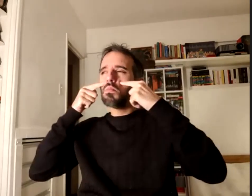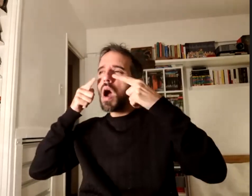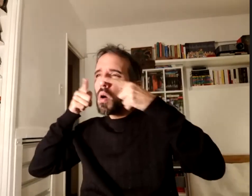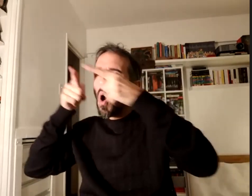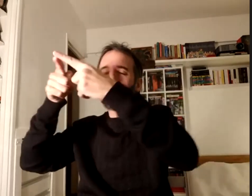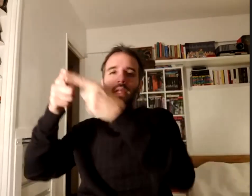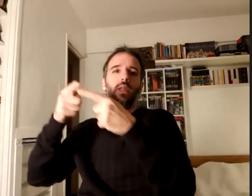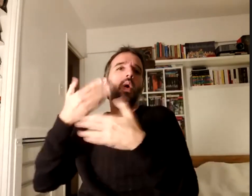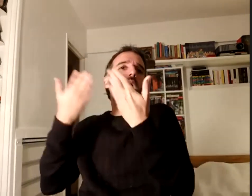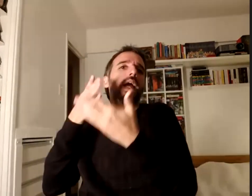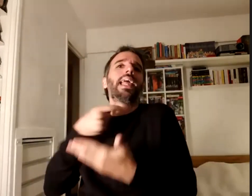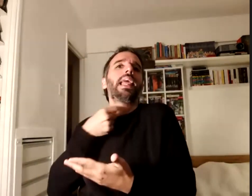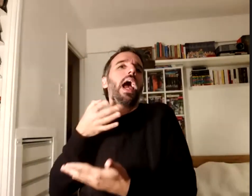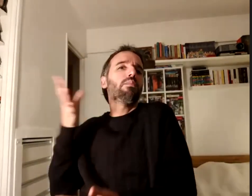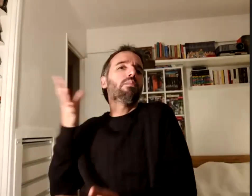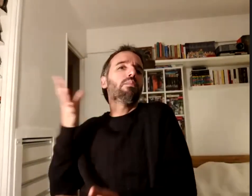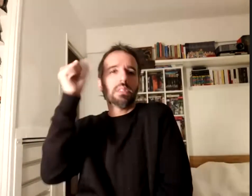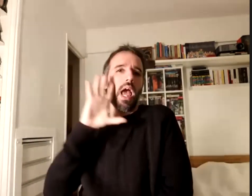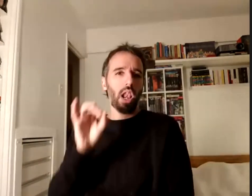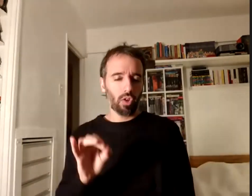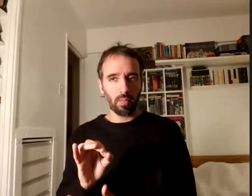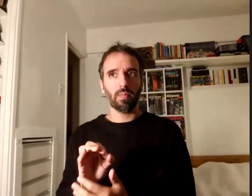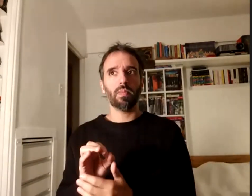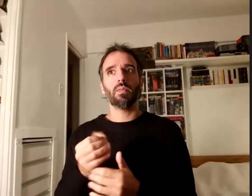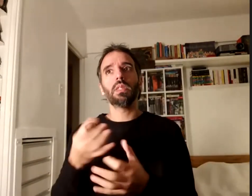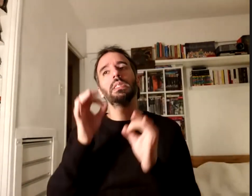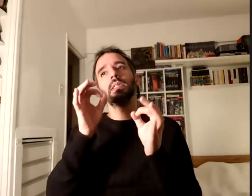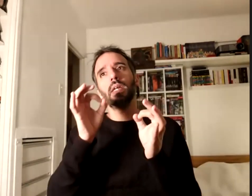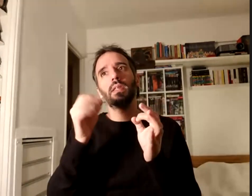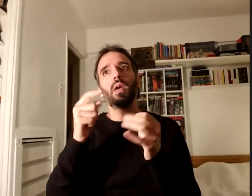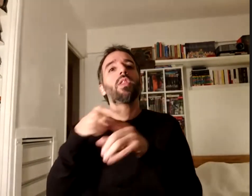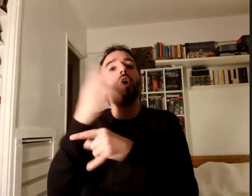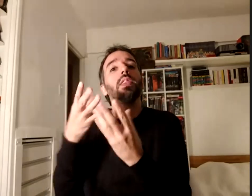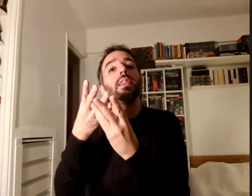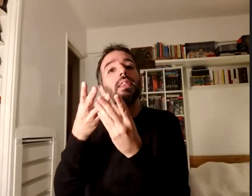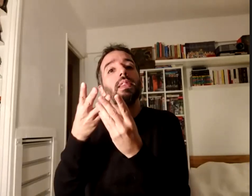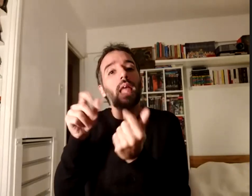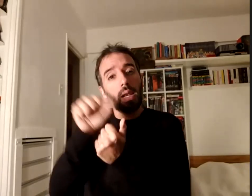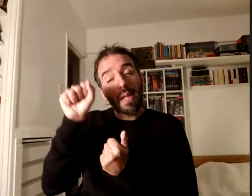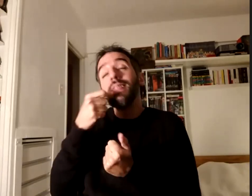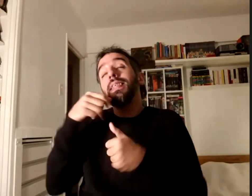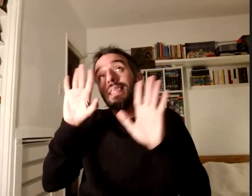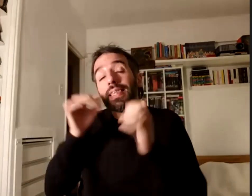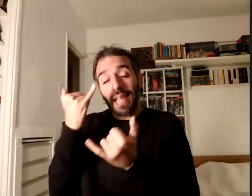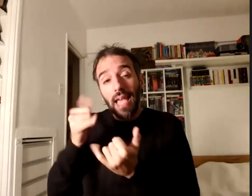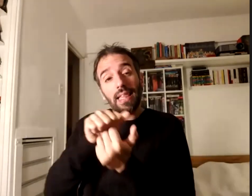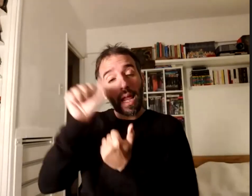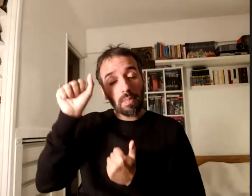bueno sí ya sé cuando termine si termino a mí lo que me importaba